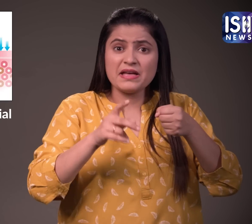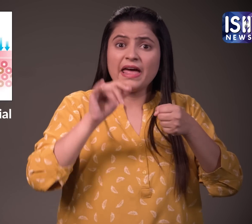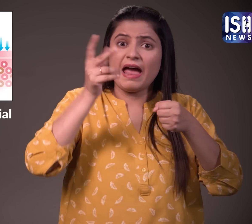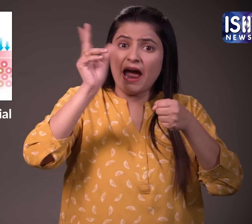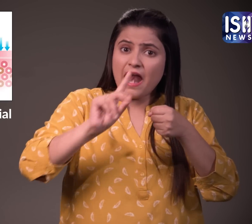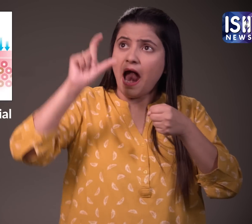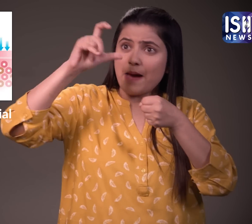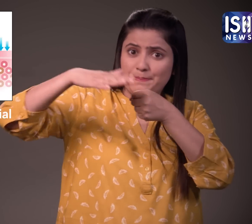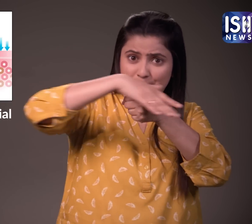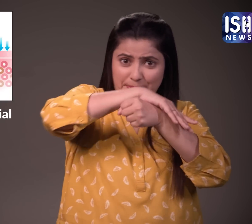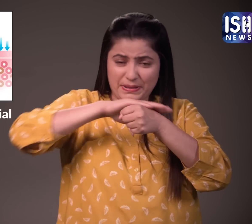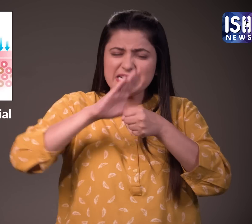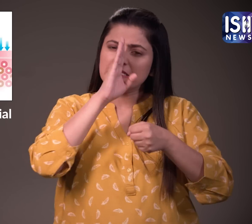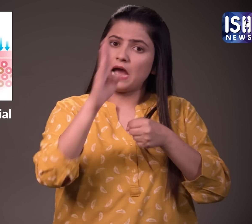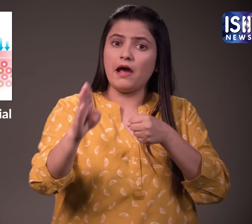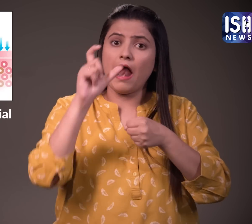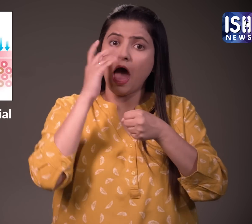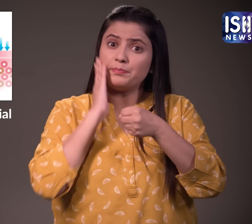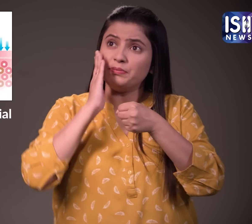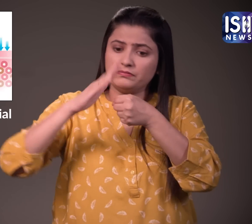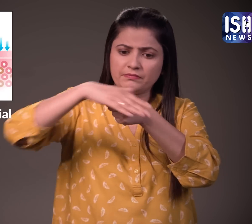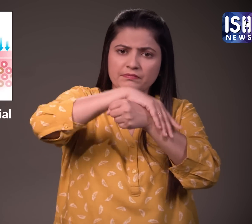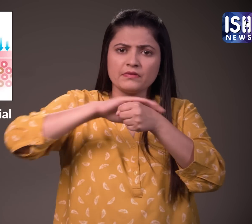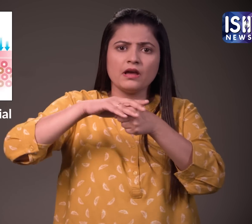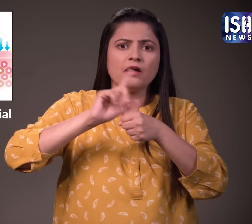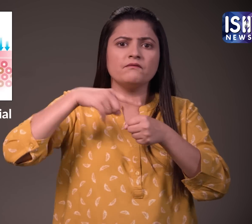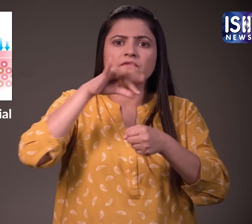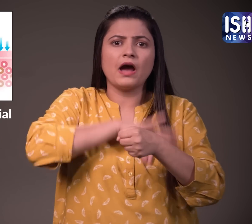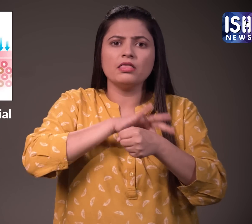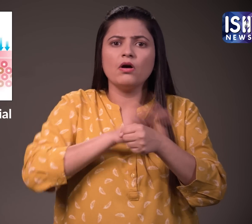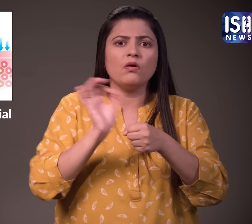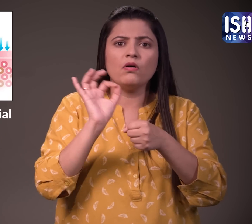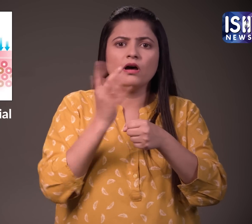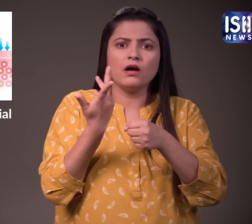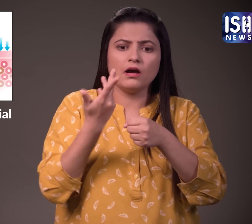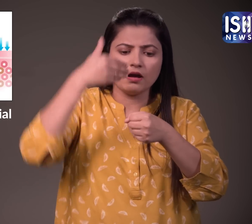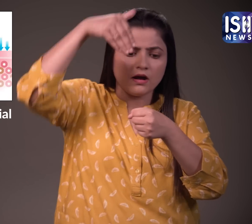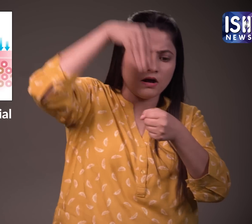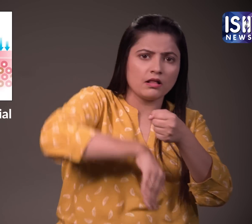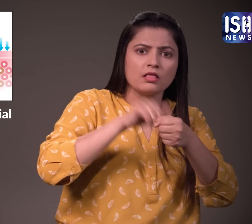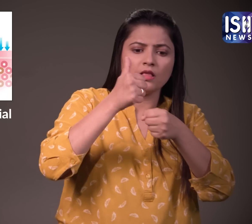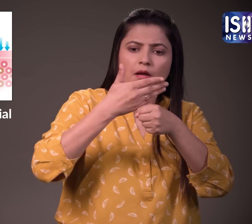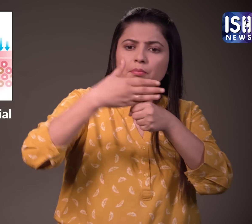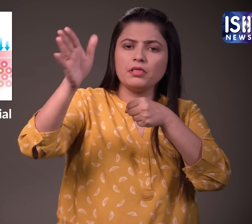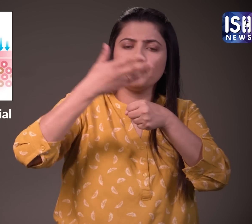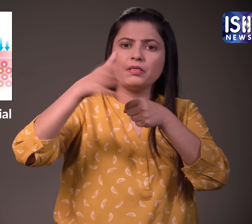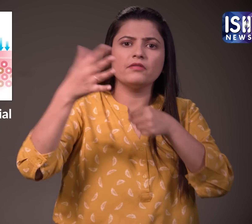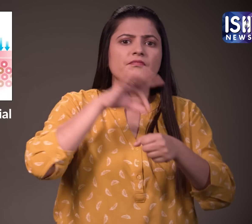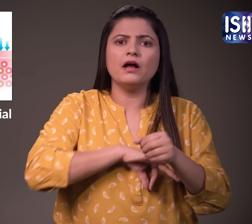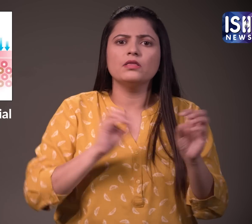जब आप इसके उपर क्रीम लगाते हैं तो यह तवचा में नहीं जाता है यह सिर्फ उपर ही पराद बना देता है और कोई लाब नहीं देता